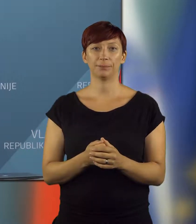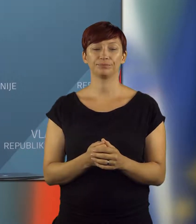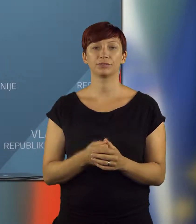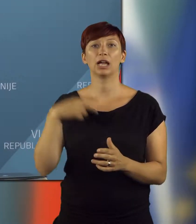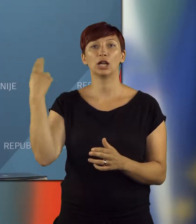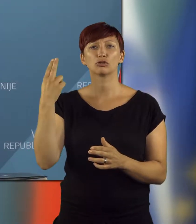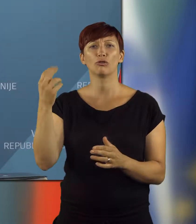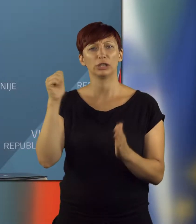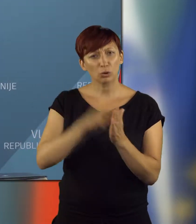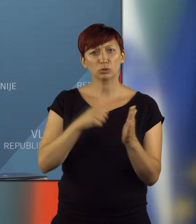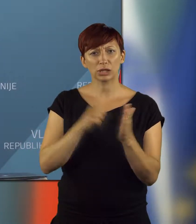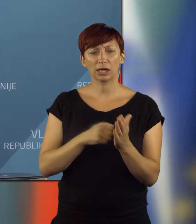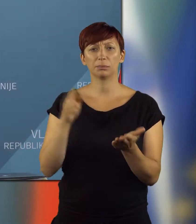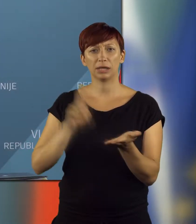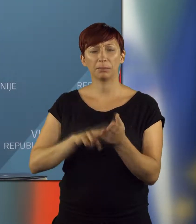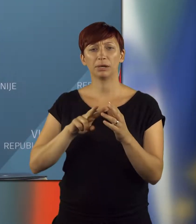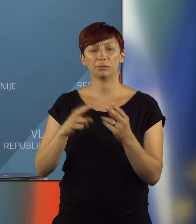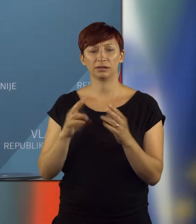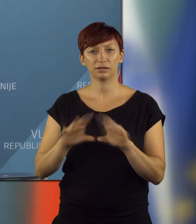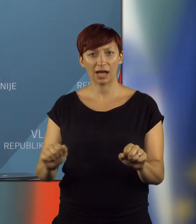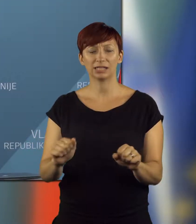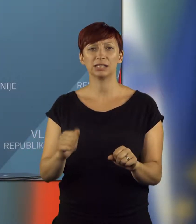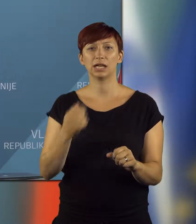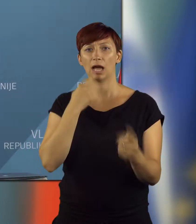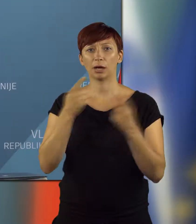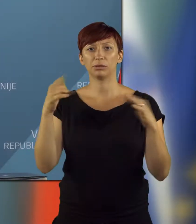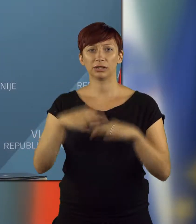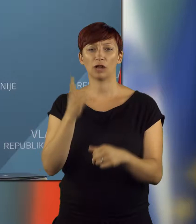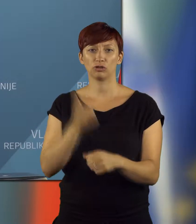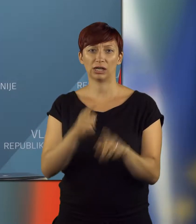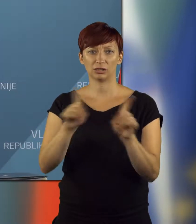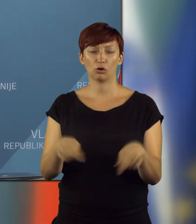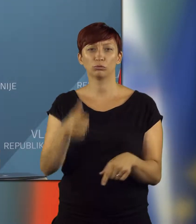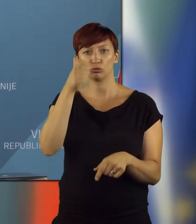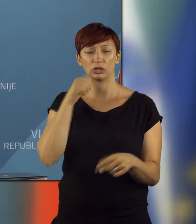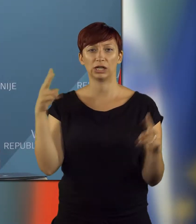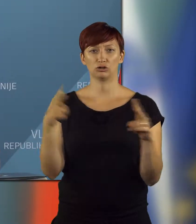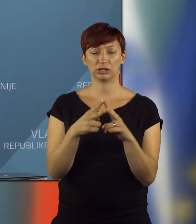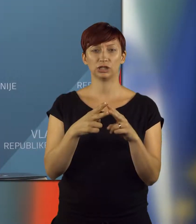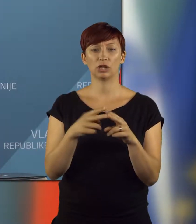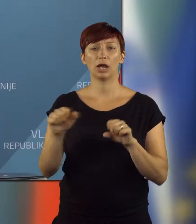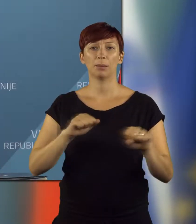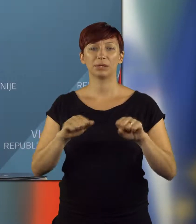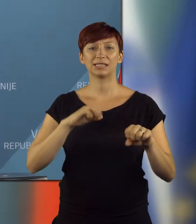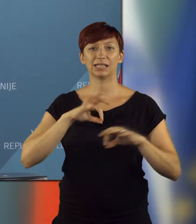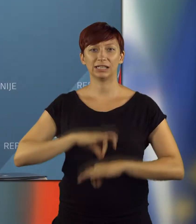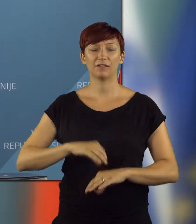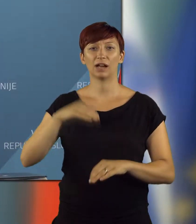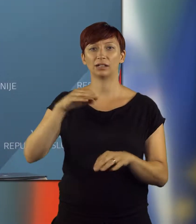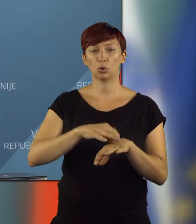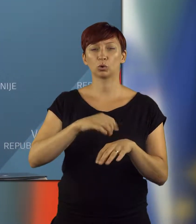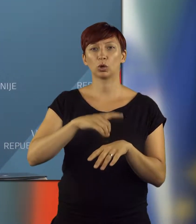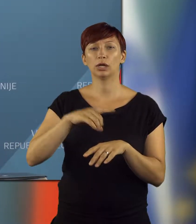Slovenija ustraja pri implementaciji arbitražne rozhodbe. Čirajšne srečenje predsednika vlade, dr. Mira